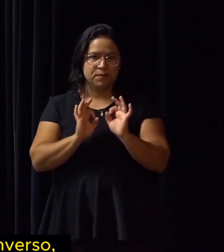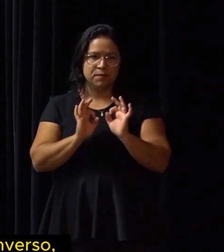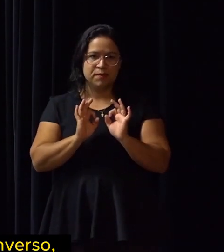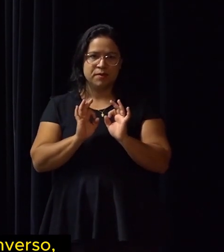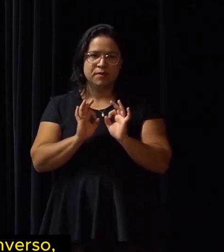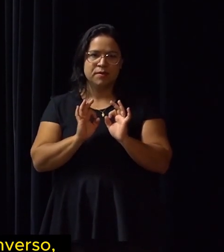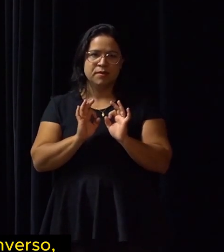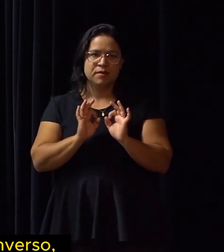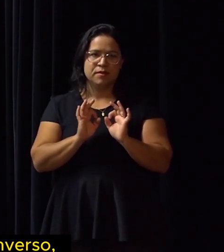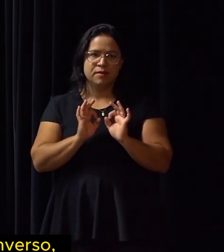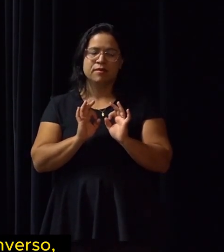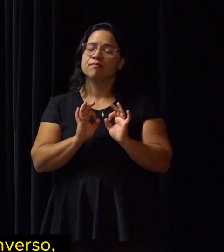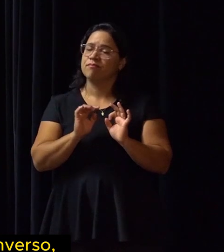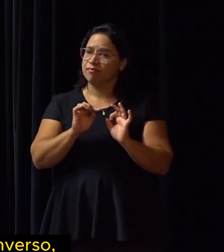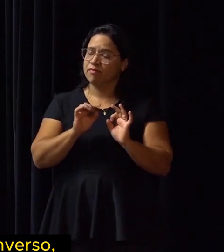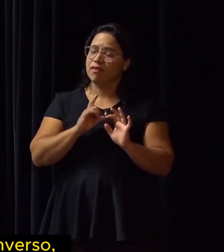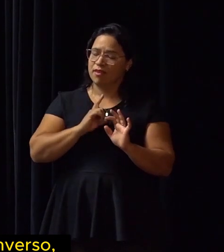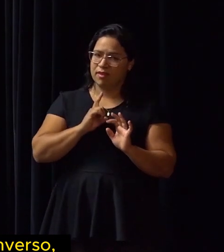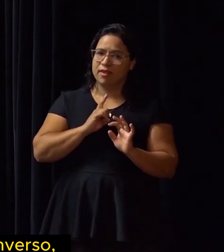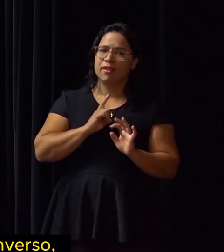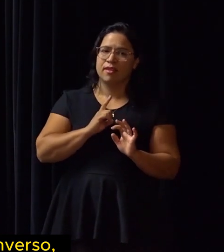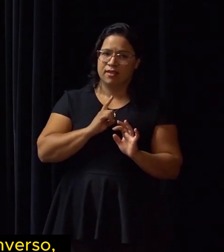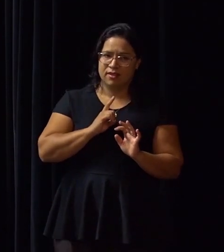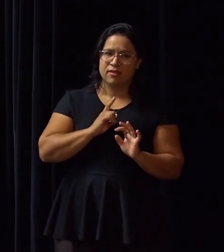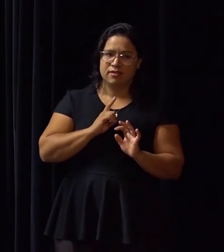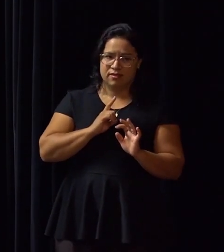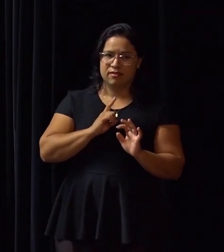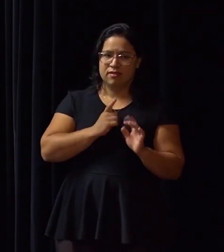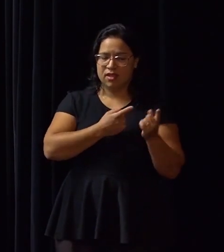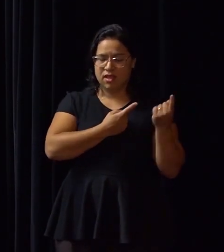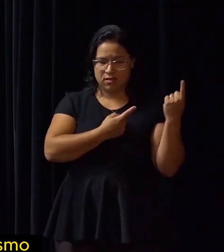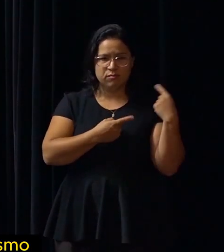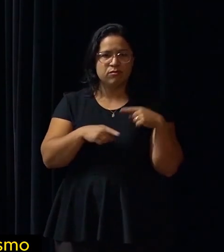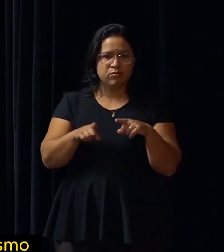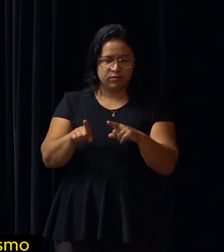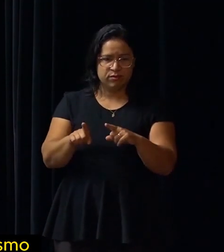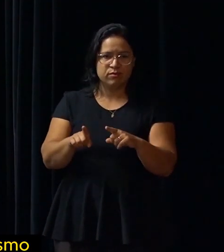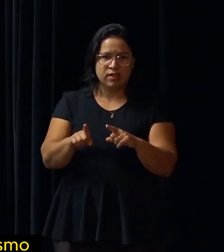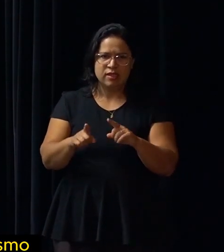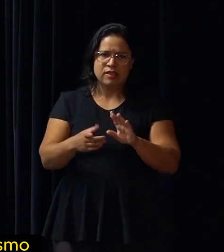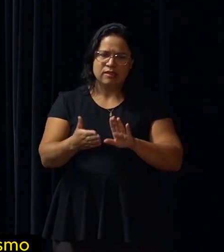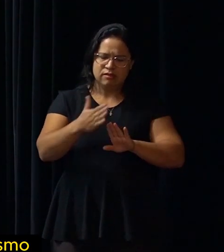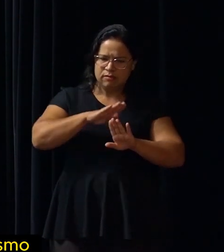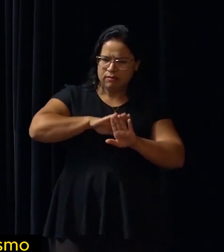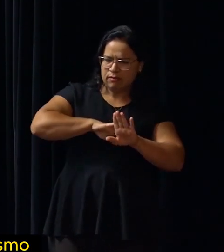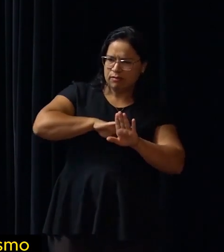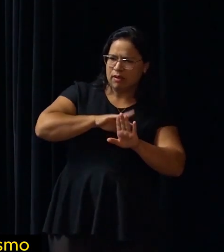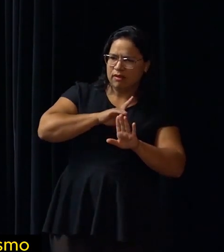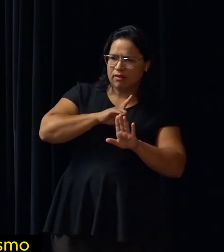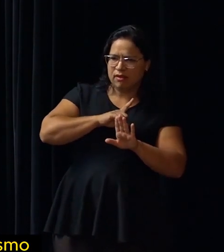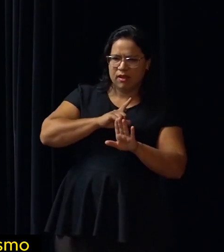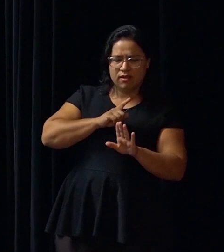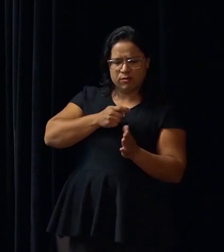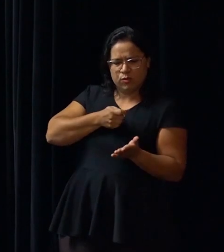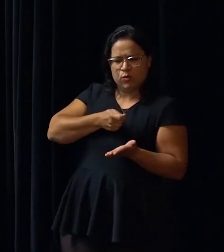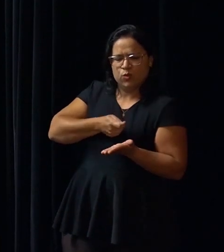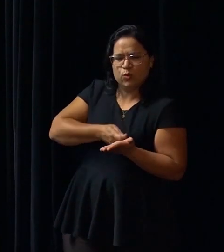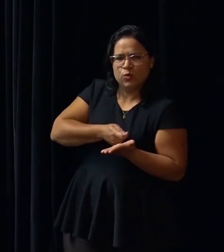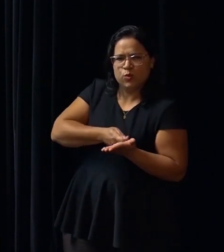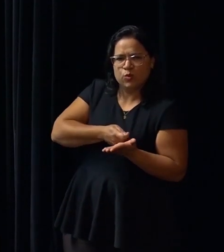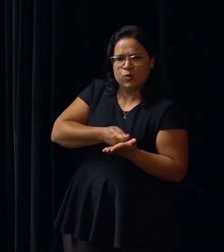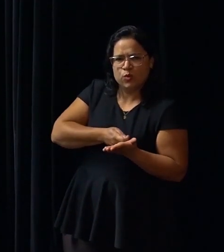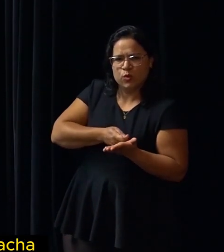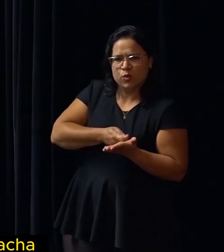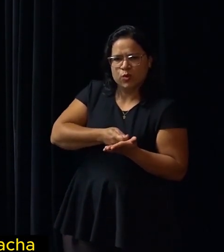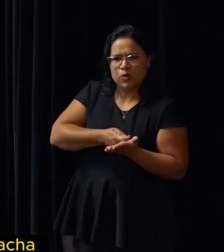ela opera no sentido inverso, pratica o autoritarismo com a